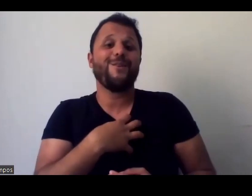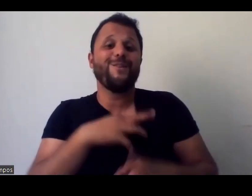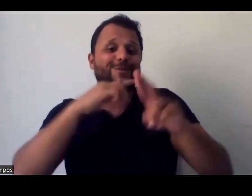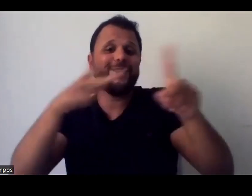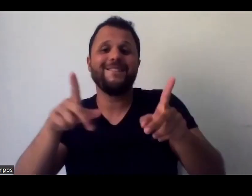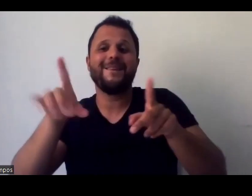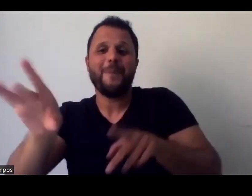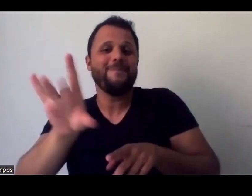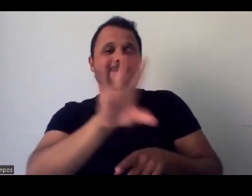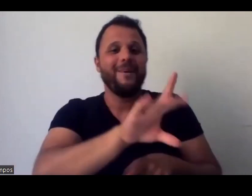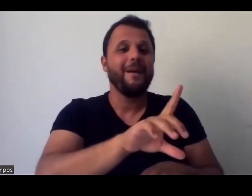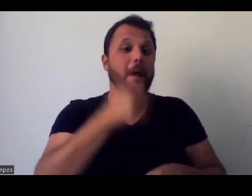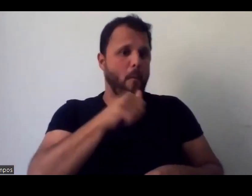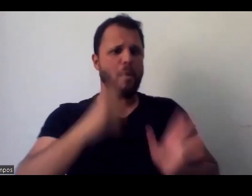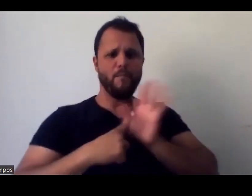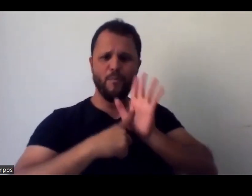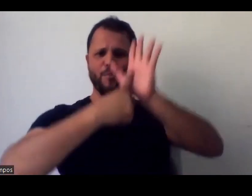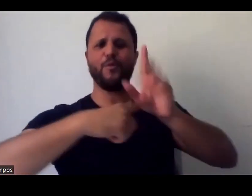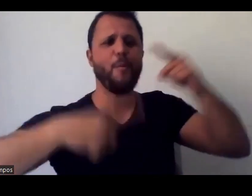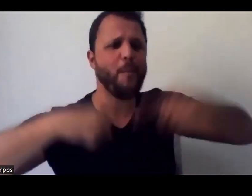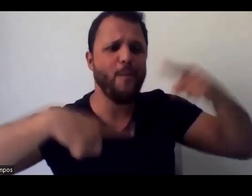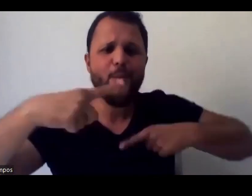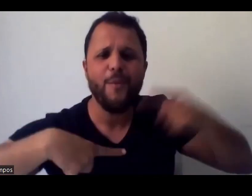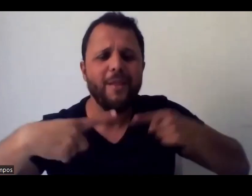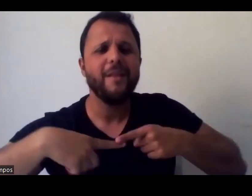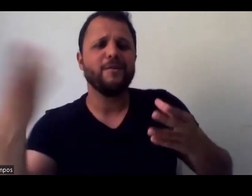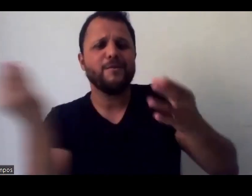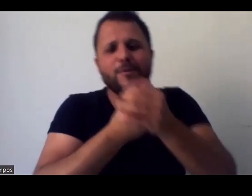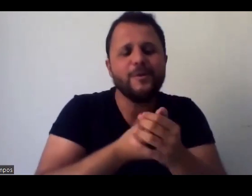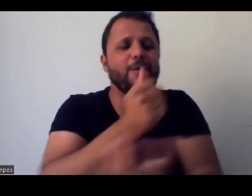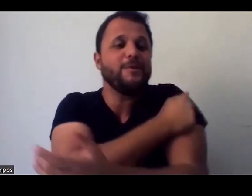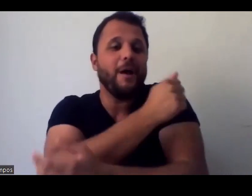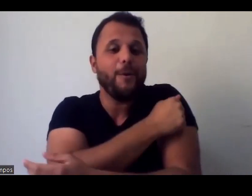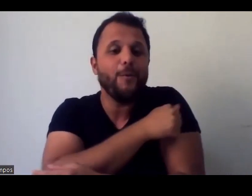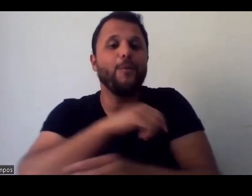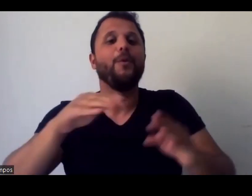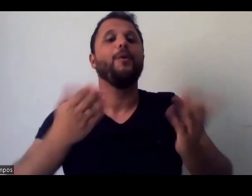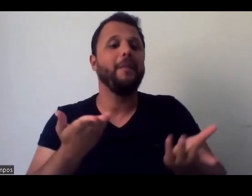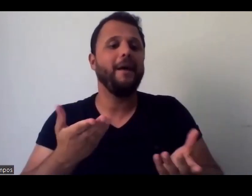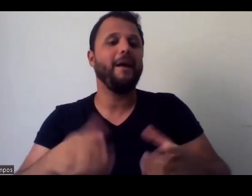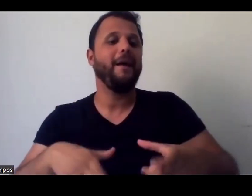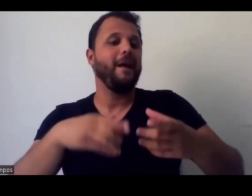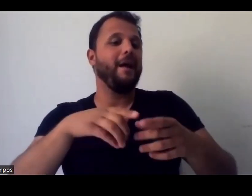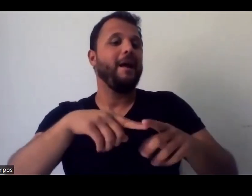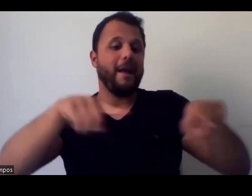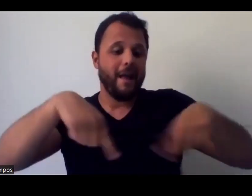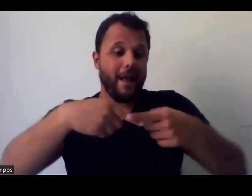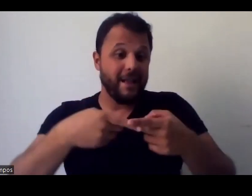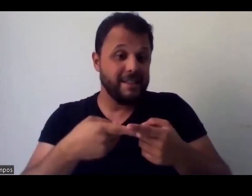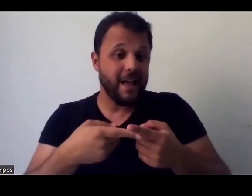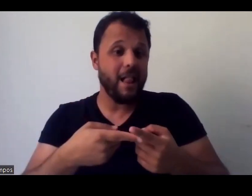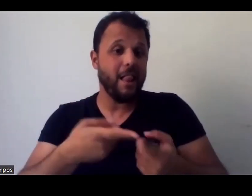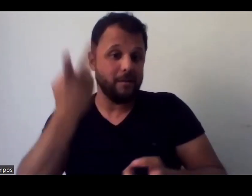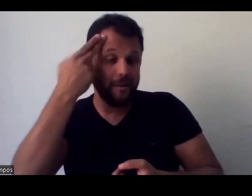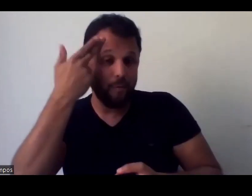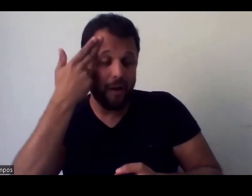política, né, de inclusão dos alunos com deficiência visual nas classes regulares das escolas públicas de São Paulo em 1953,